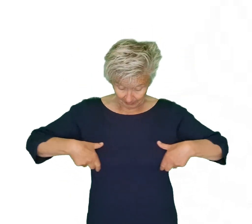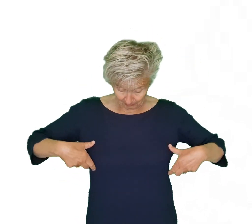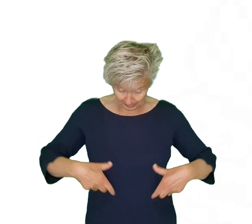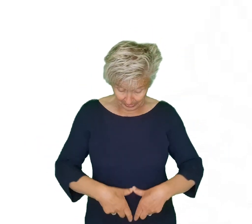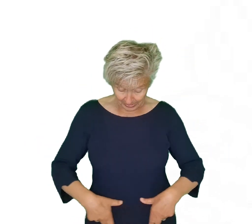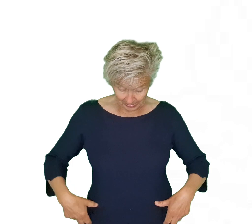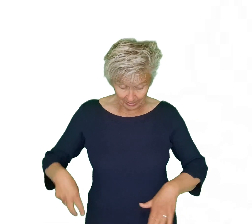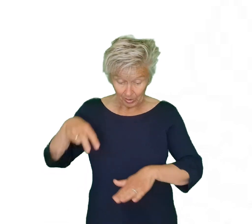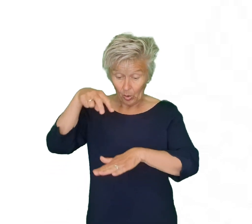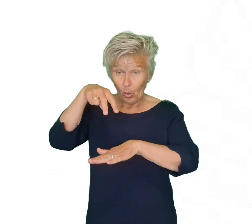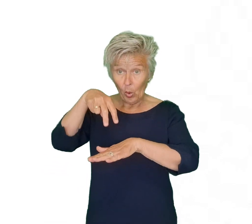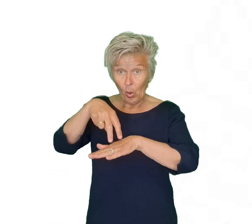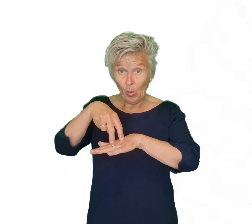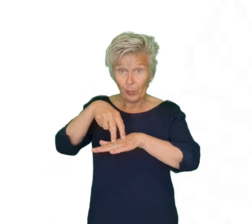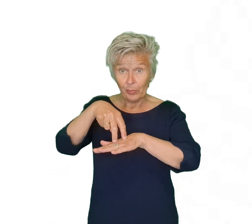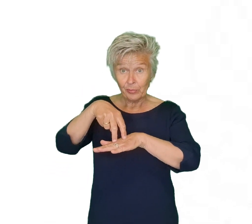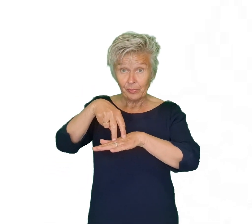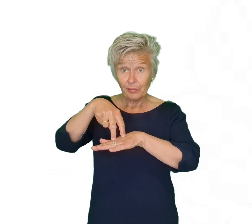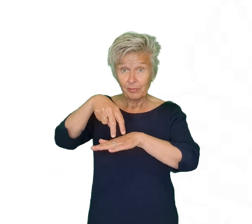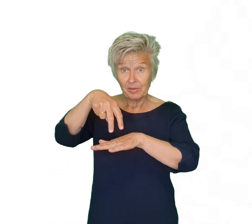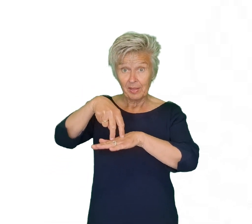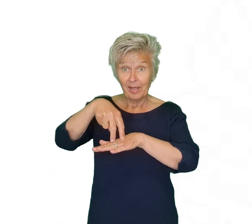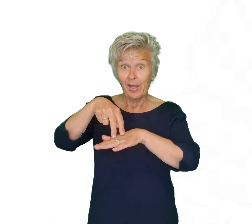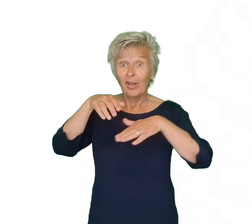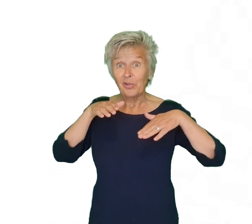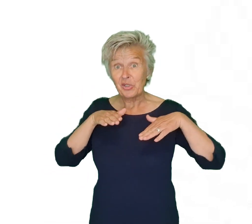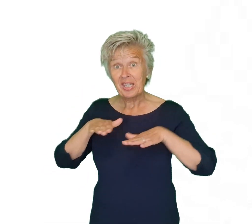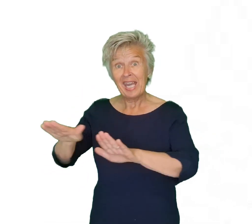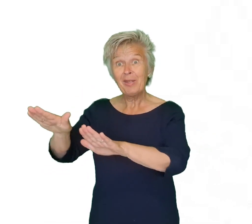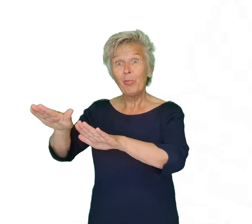bikini Op Een skateboard